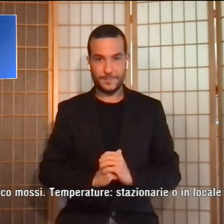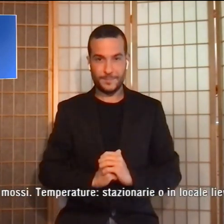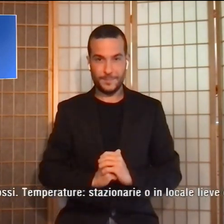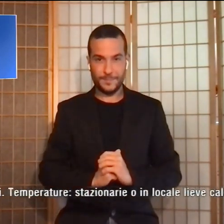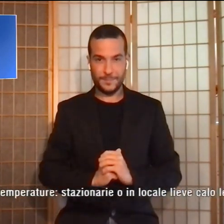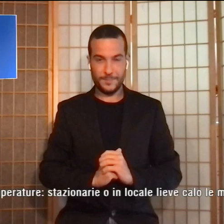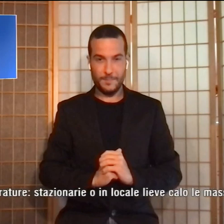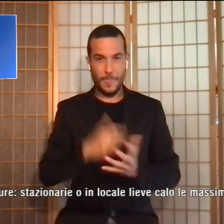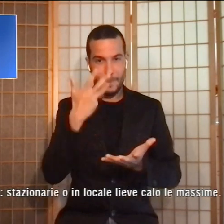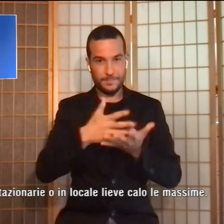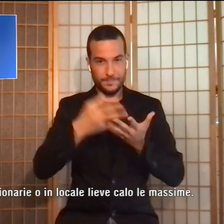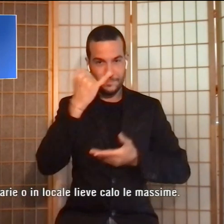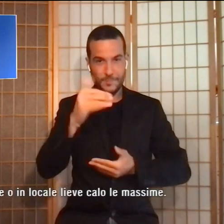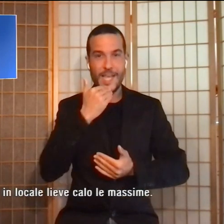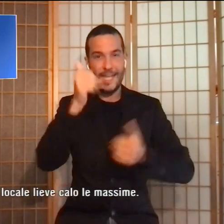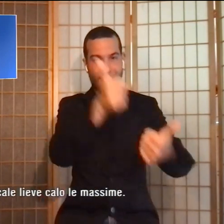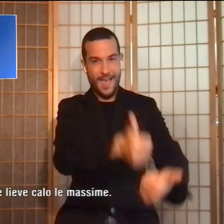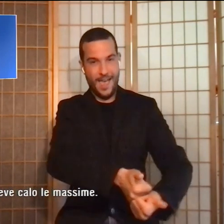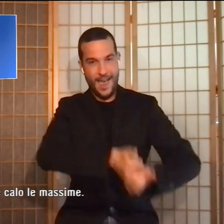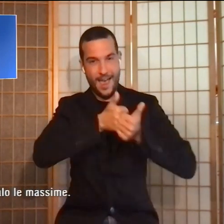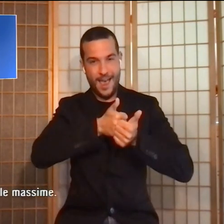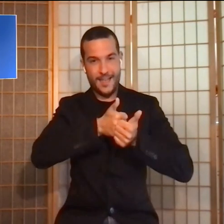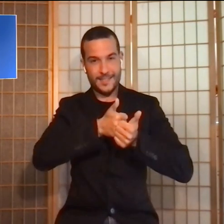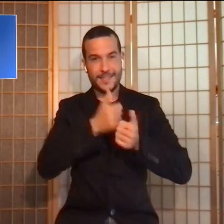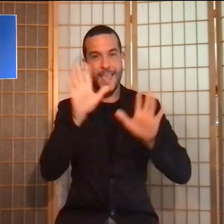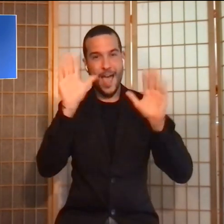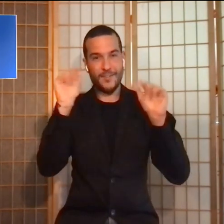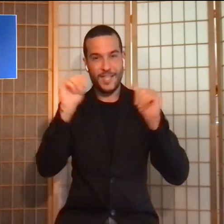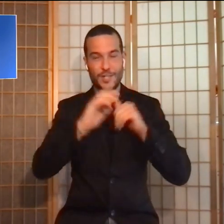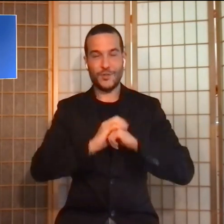ed è tutto per questa sera, grazie per averci seguiti e arrivederci!